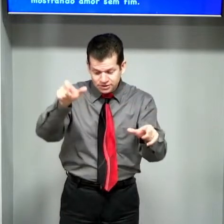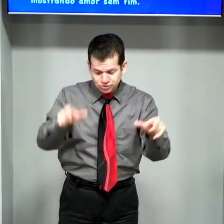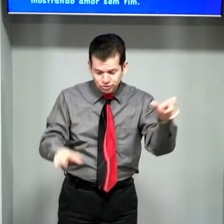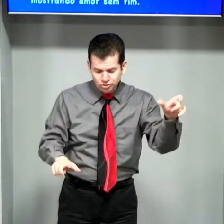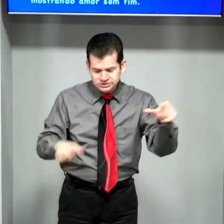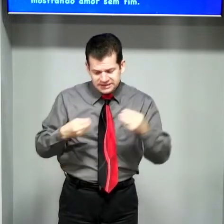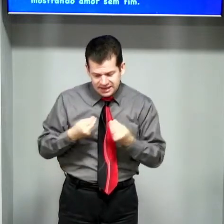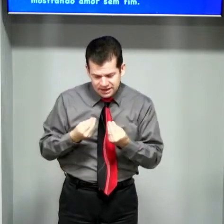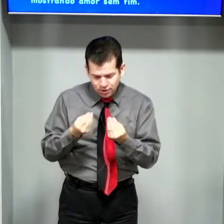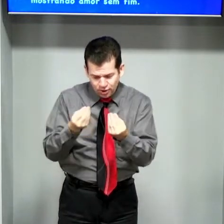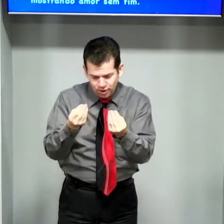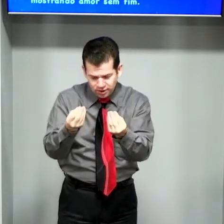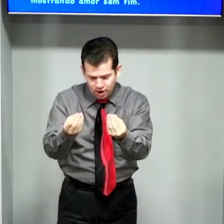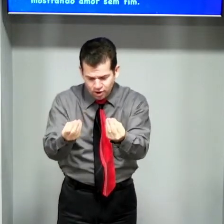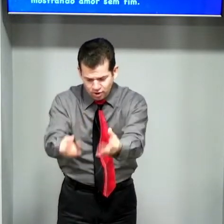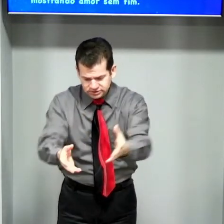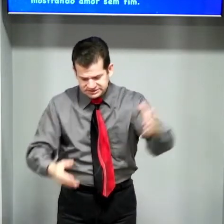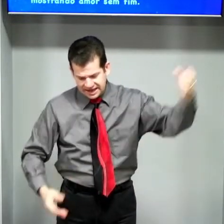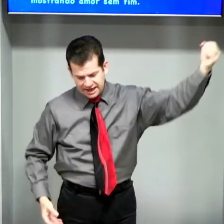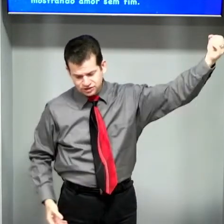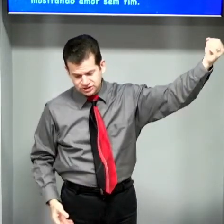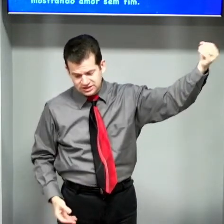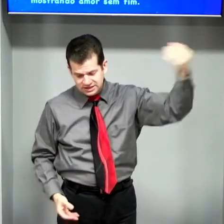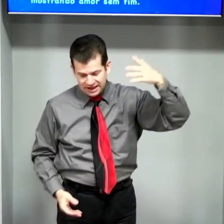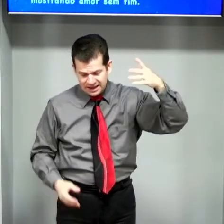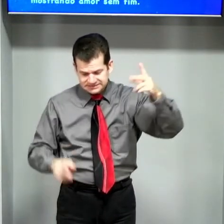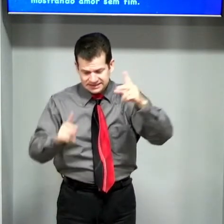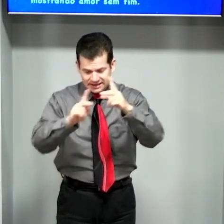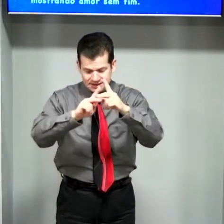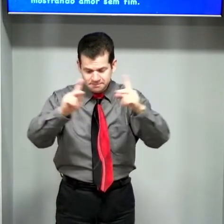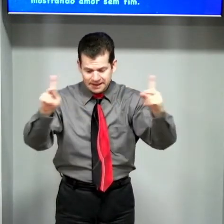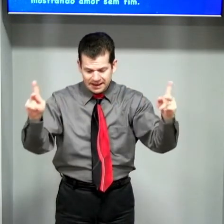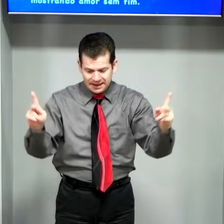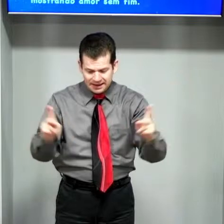o Senhor concede graça e paz.